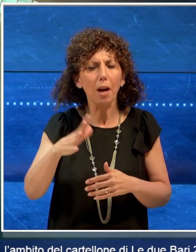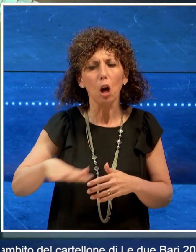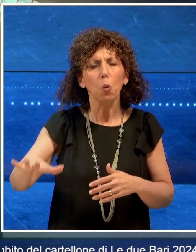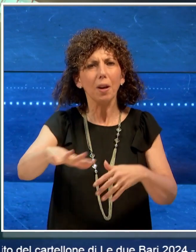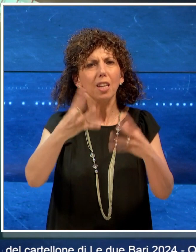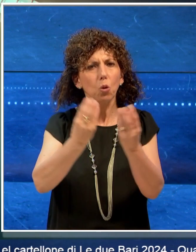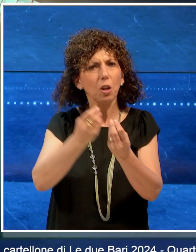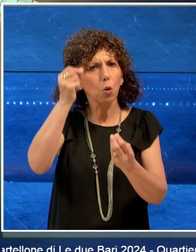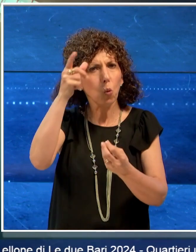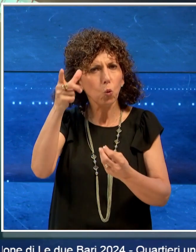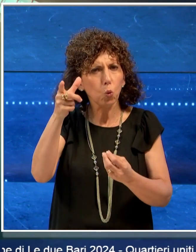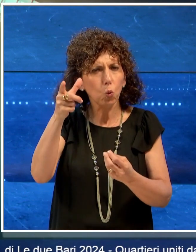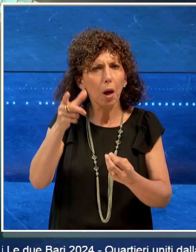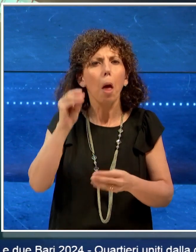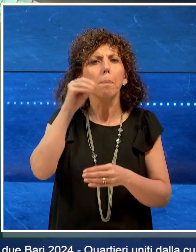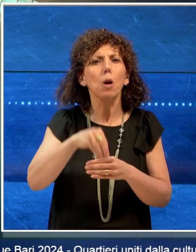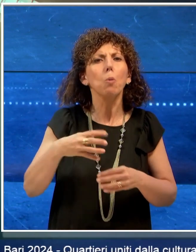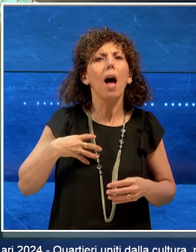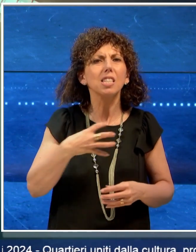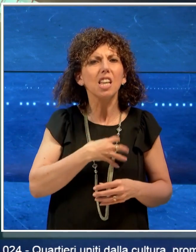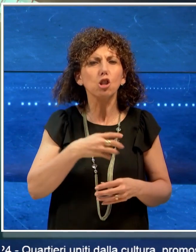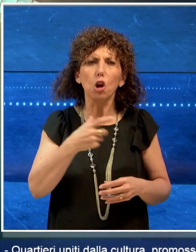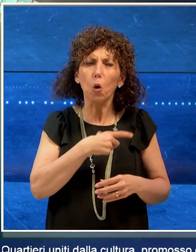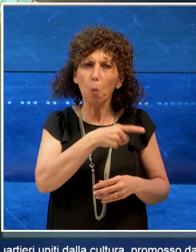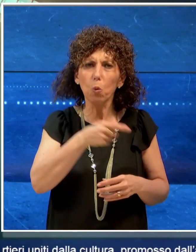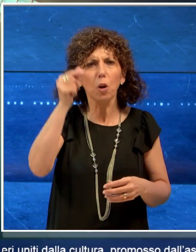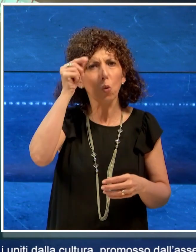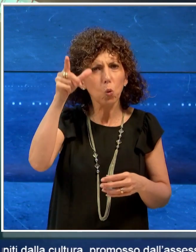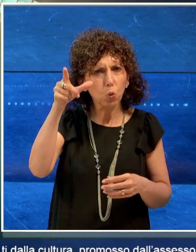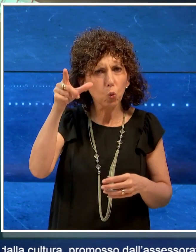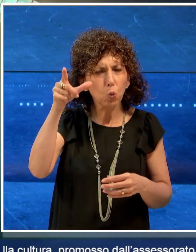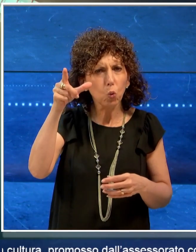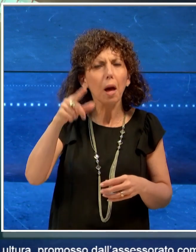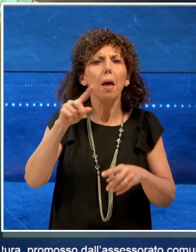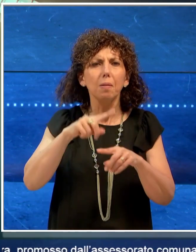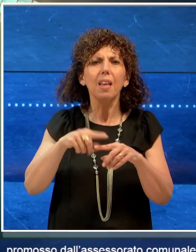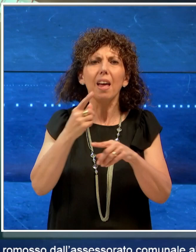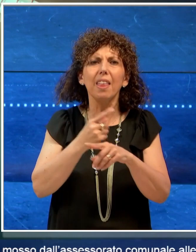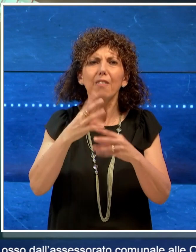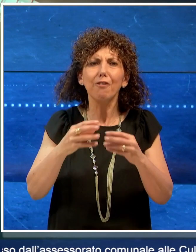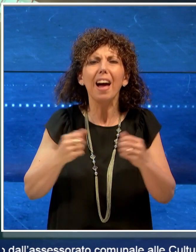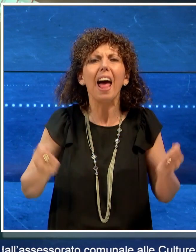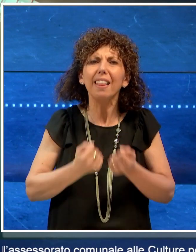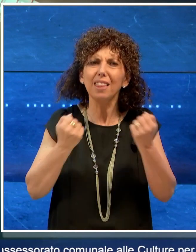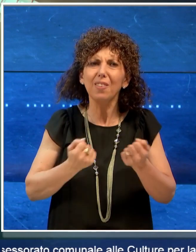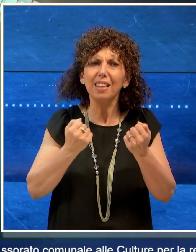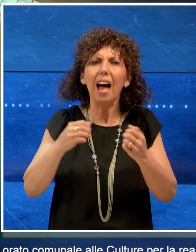promosso dall'assessorato comunale alle culture per la realizzazione di attività di spettacolo dal